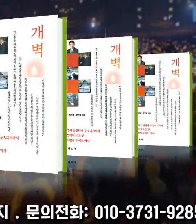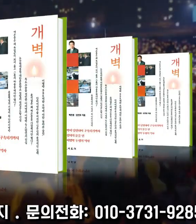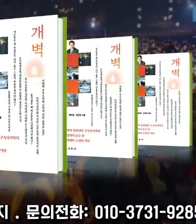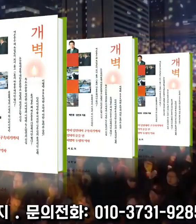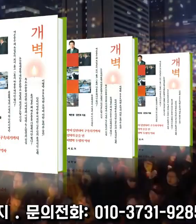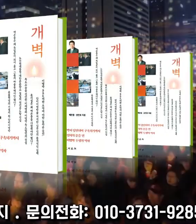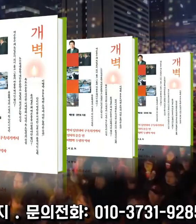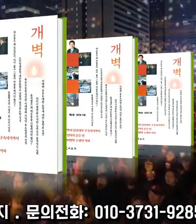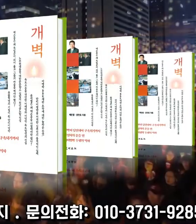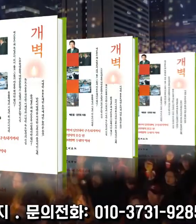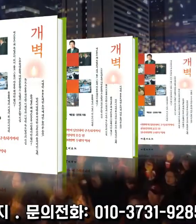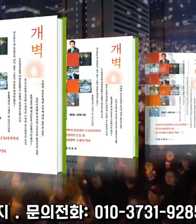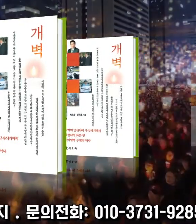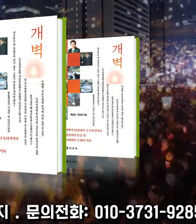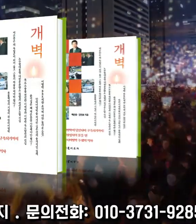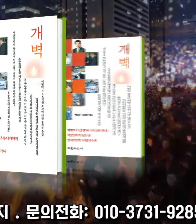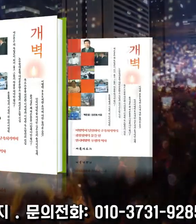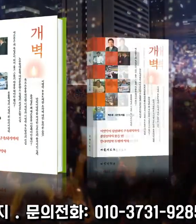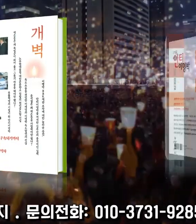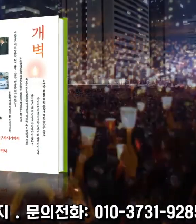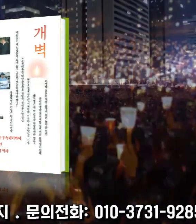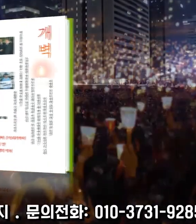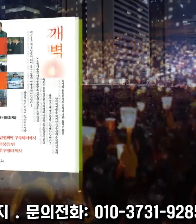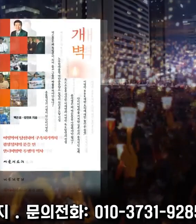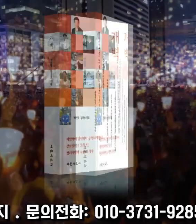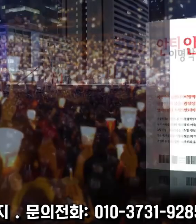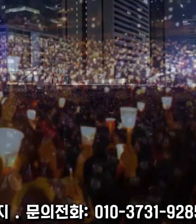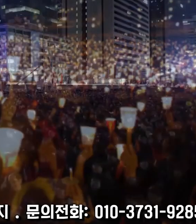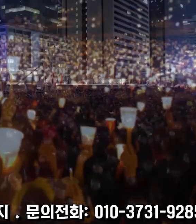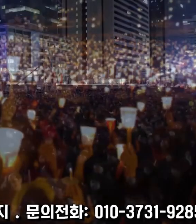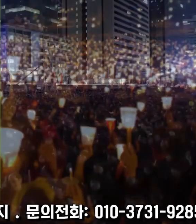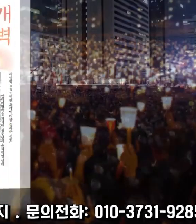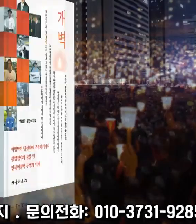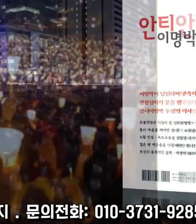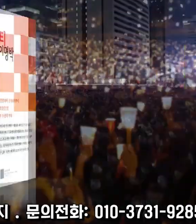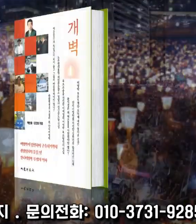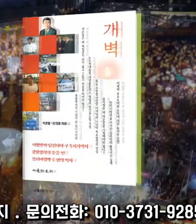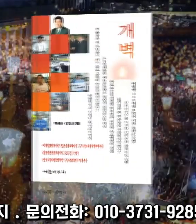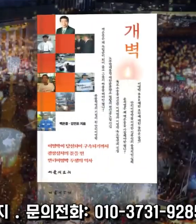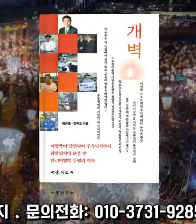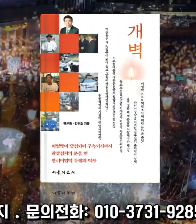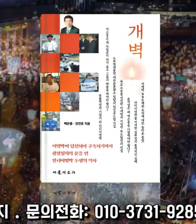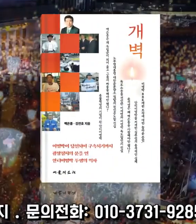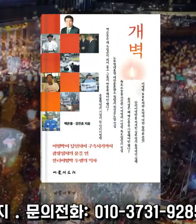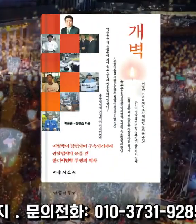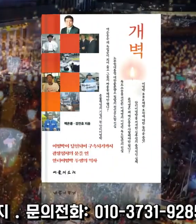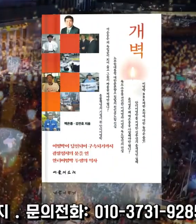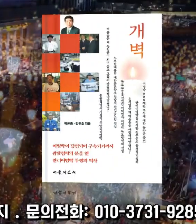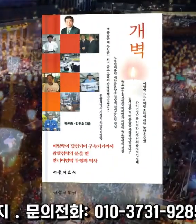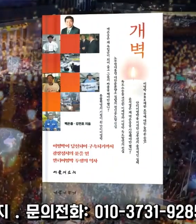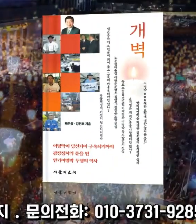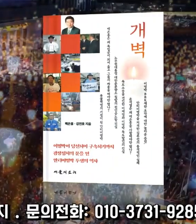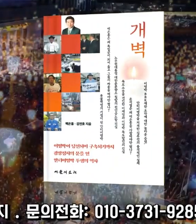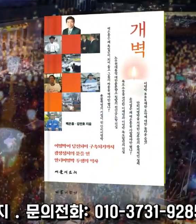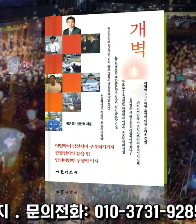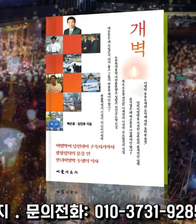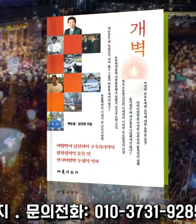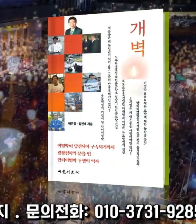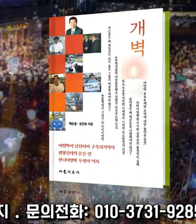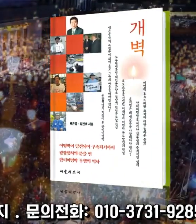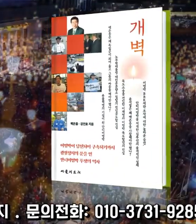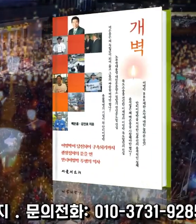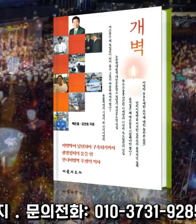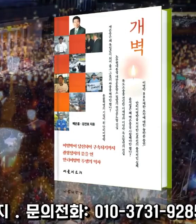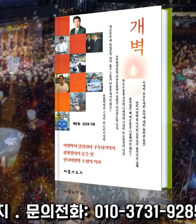함께한 이재명의 이야기 그리고 이명박 독도 발언의 진실이 담겨 있습니다. 이재명을